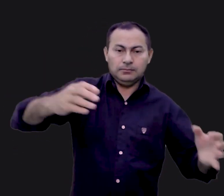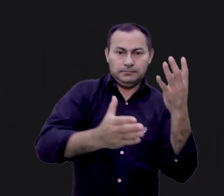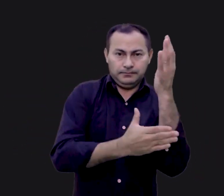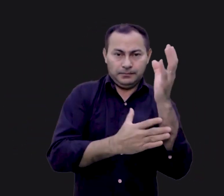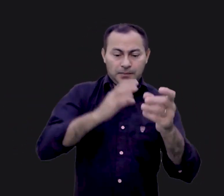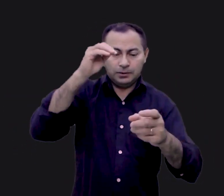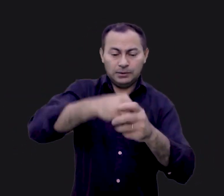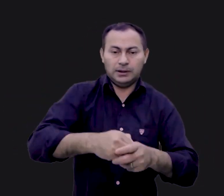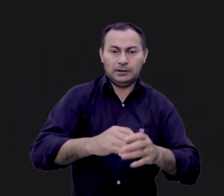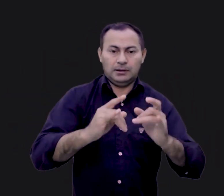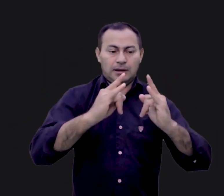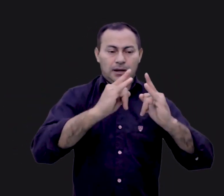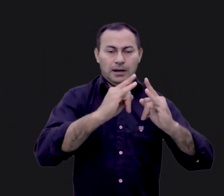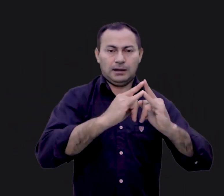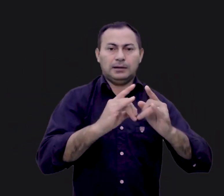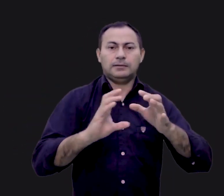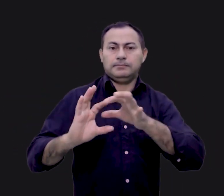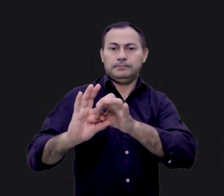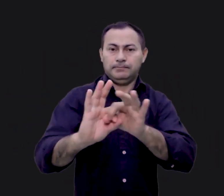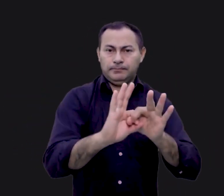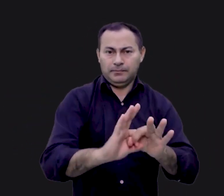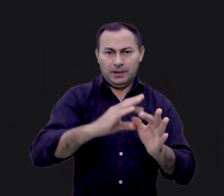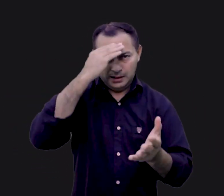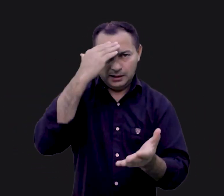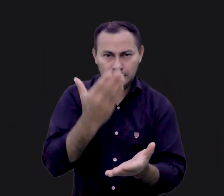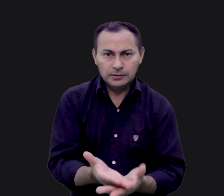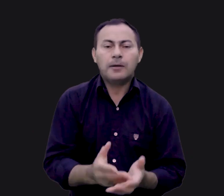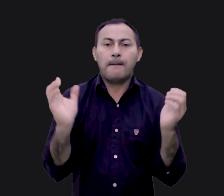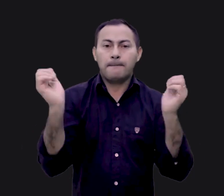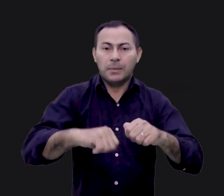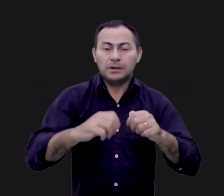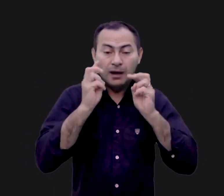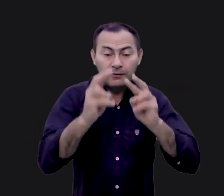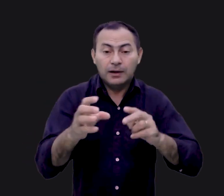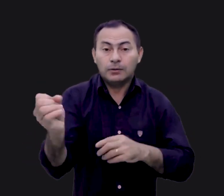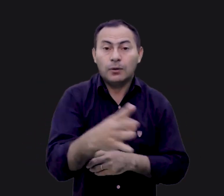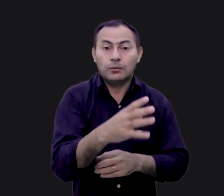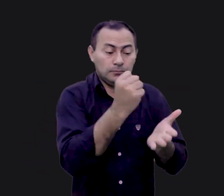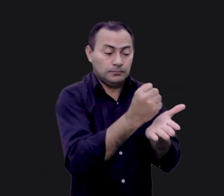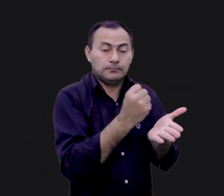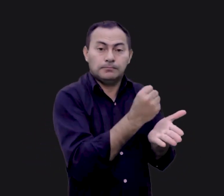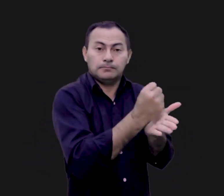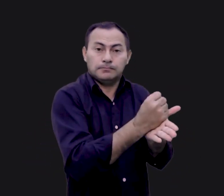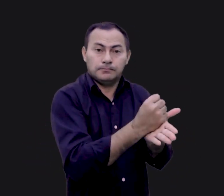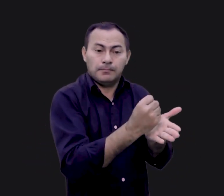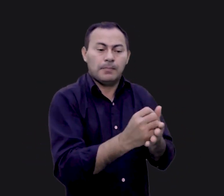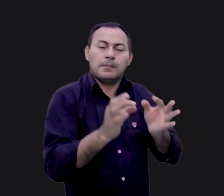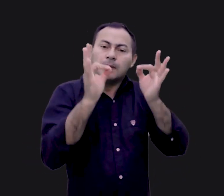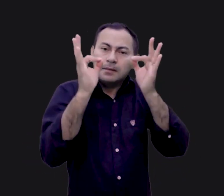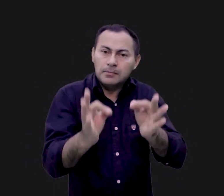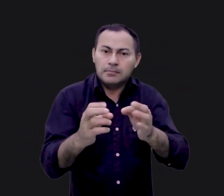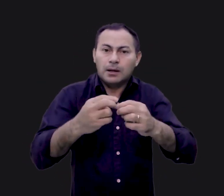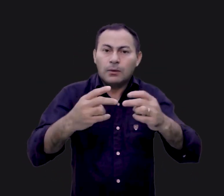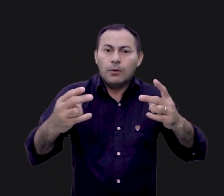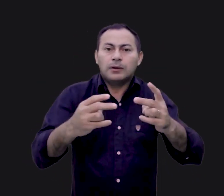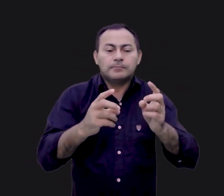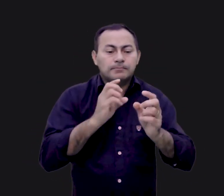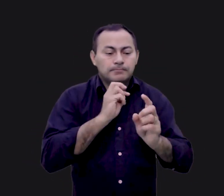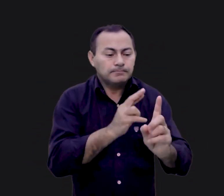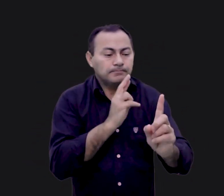mantido na arca da aliança. Acredite, é possível ver no Novo Testamento exatamente algo que se refere